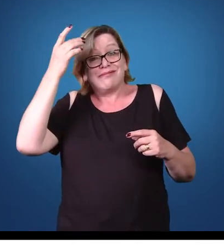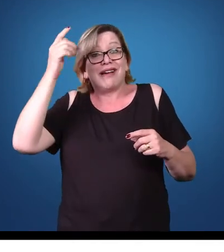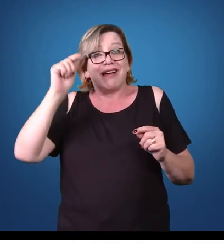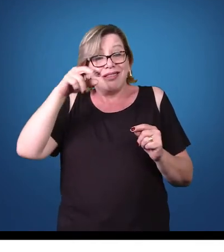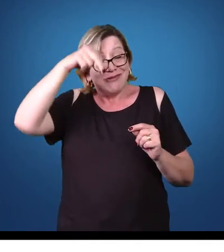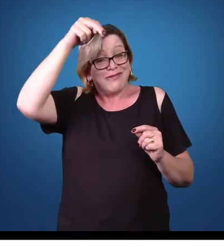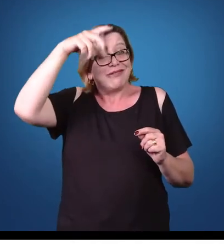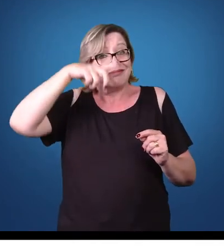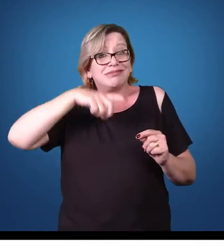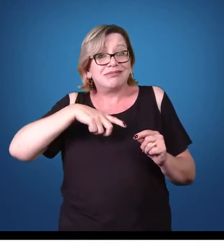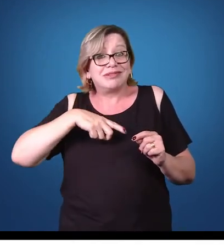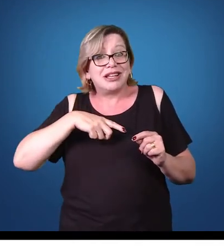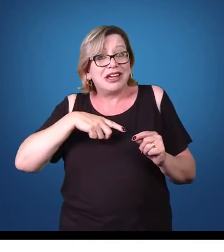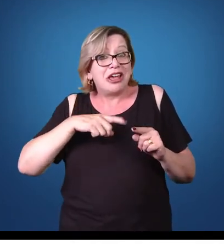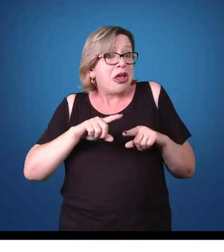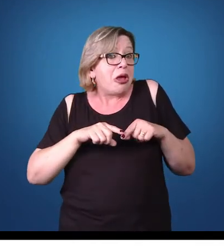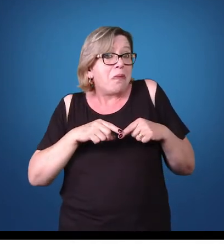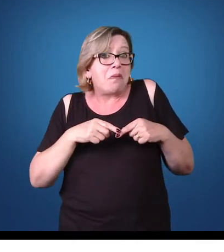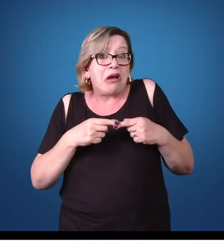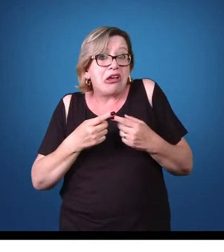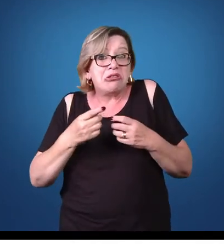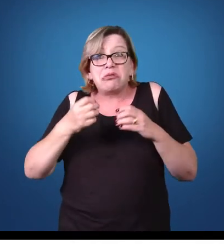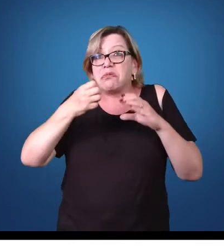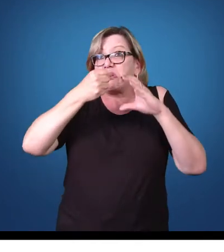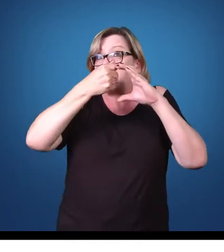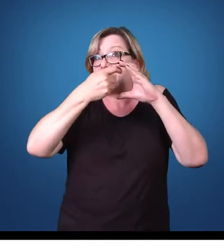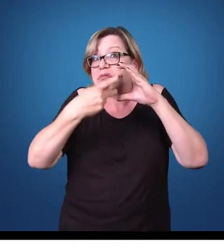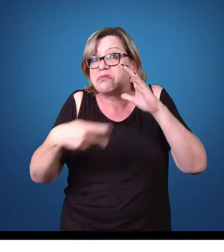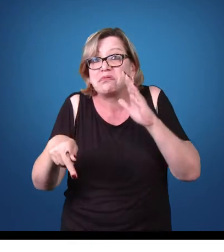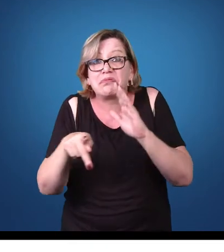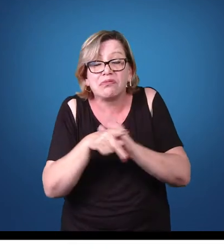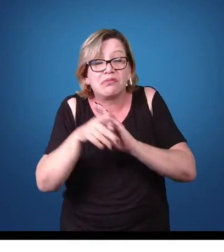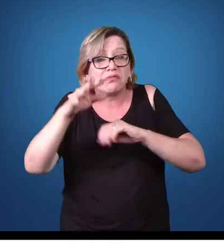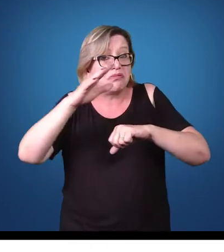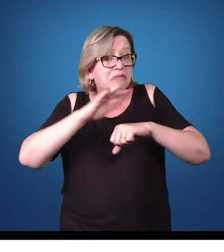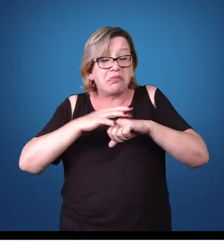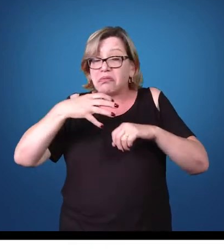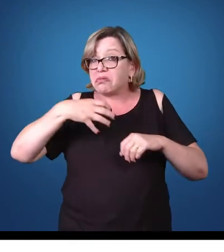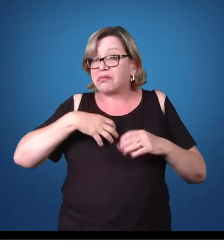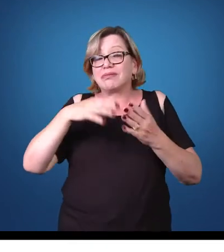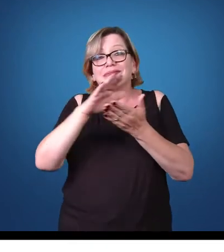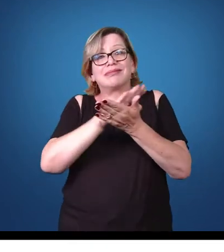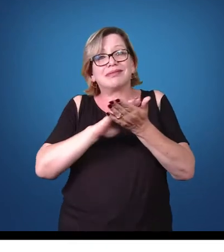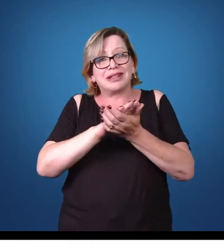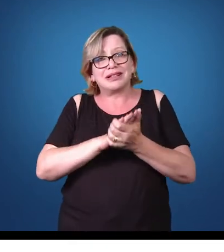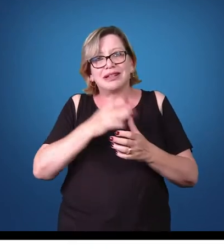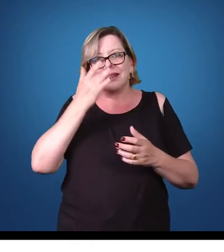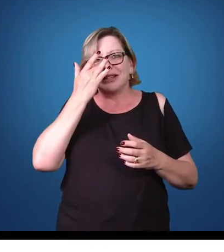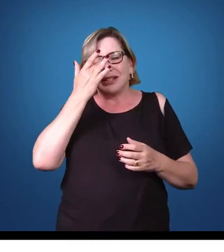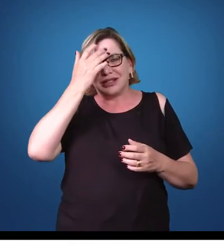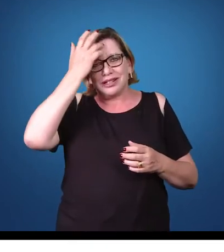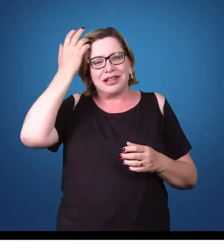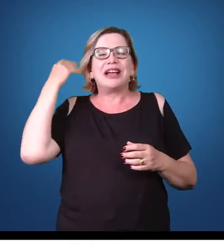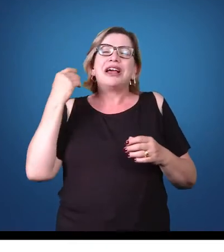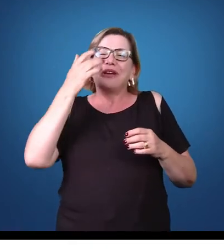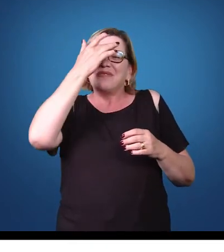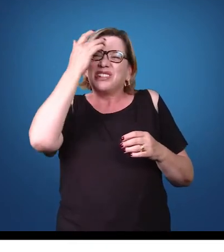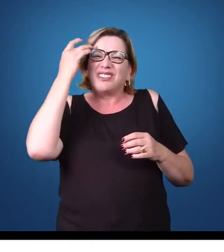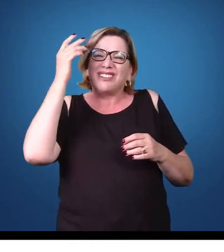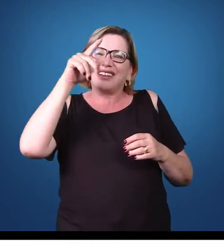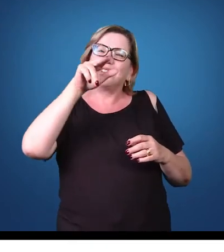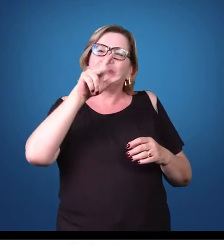do parasita, mas não apresentam sintomas característicos. Essas pessoas servem como reservatórios